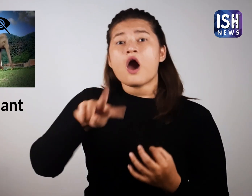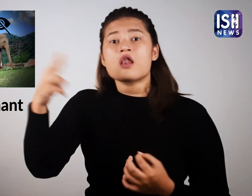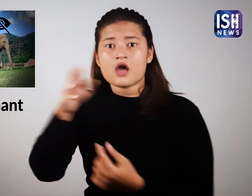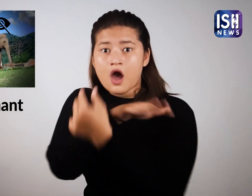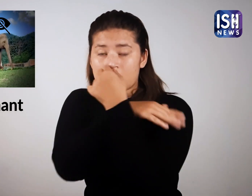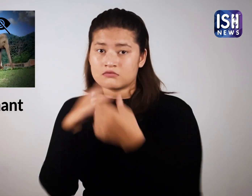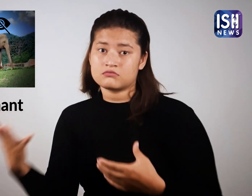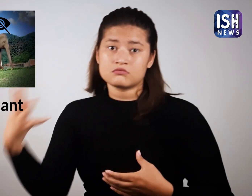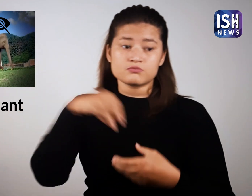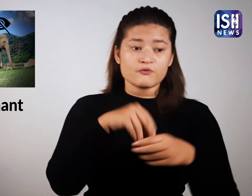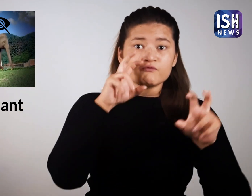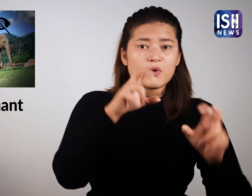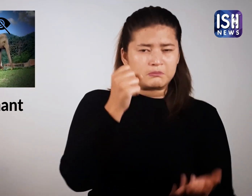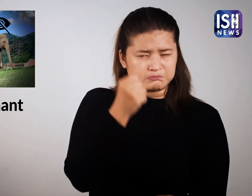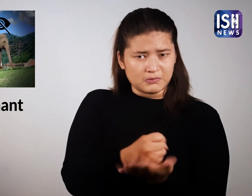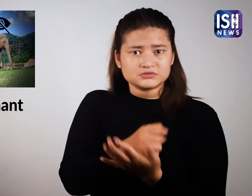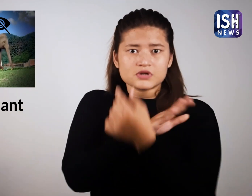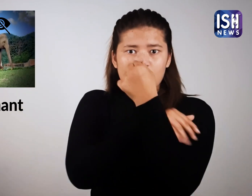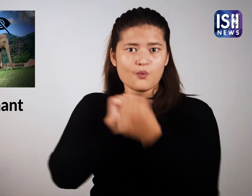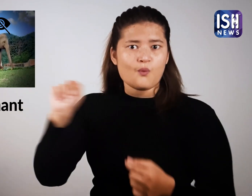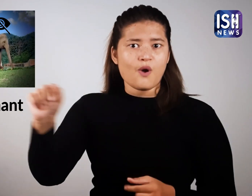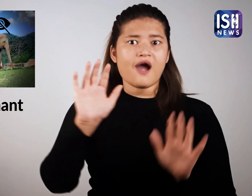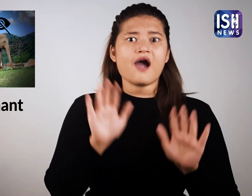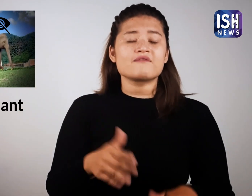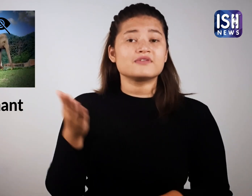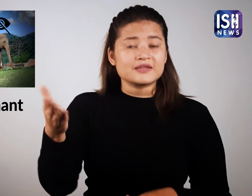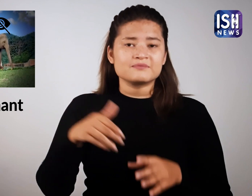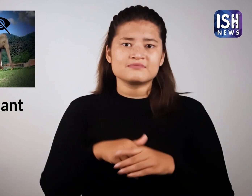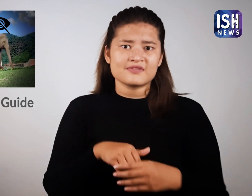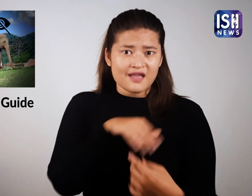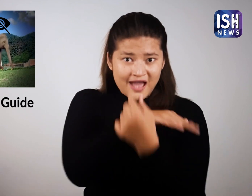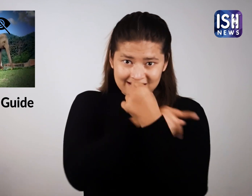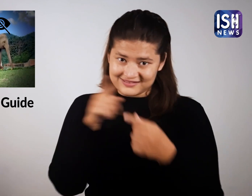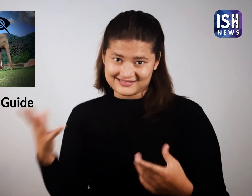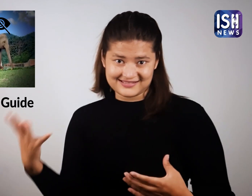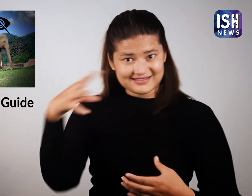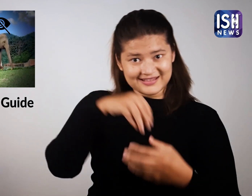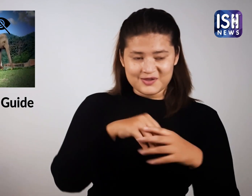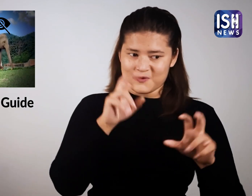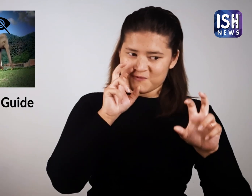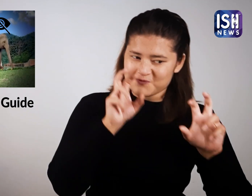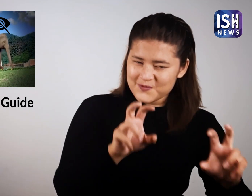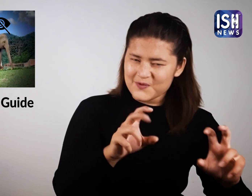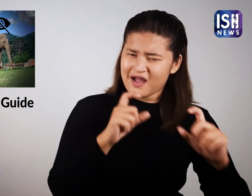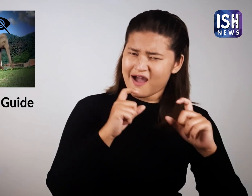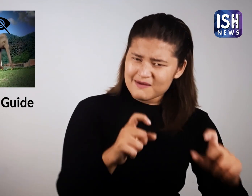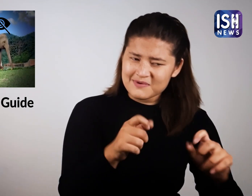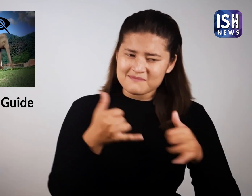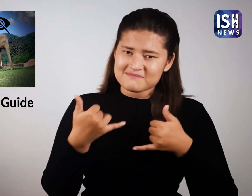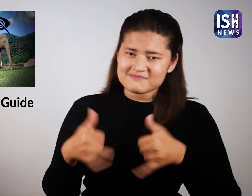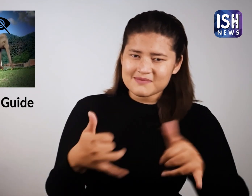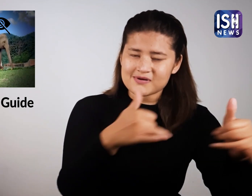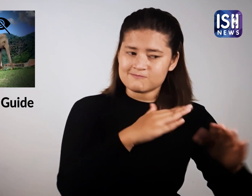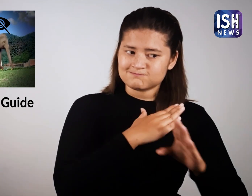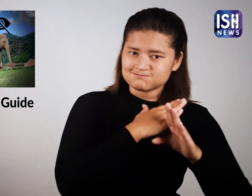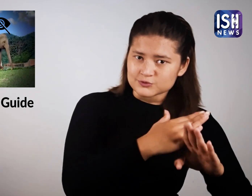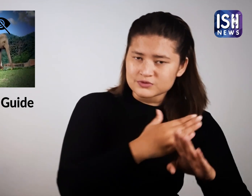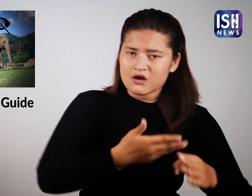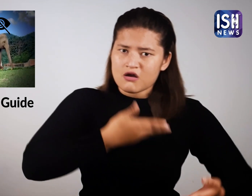देख भाल के लिए एक नानी हाथि होती है। नानी हाती बच्चे की देख बाल करती है, उनके